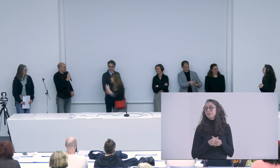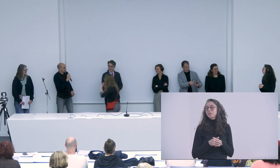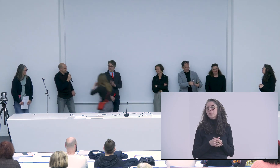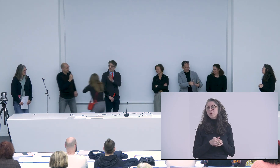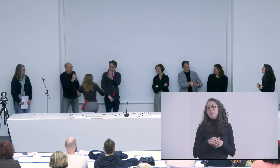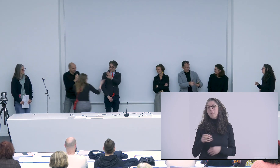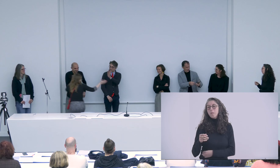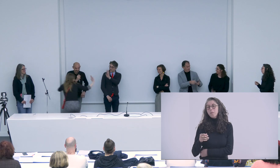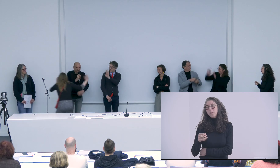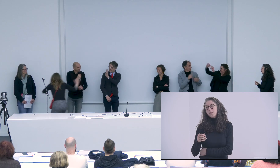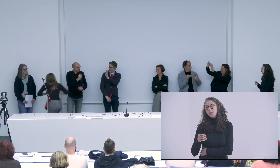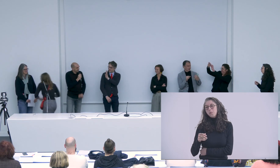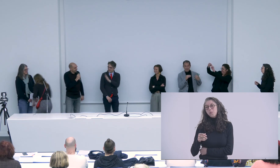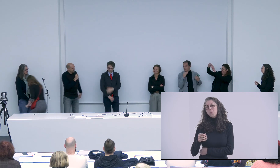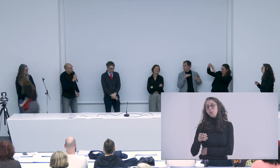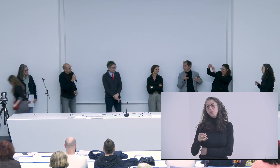merci c'était un plaisir